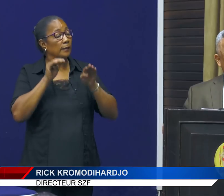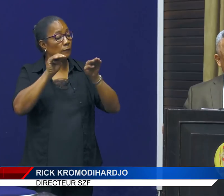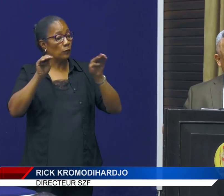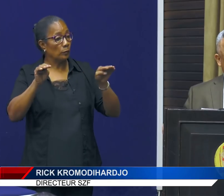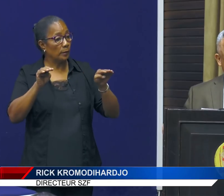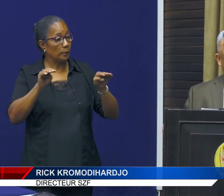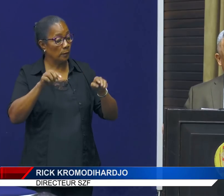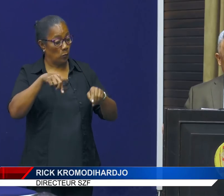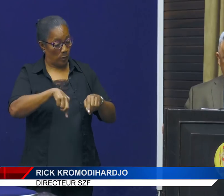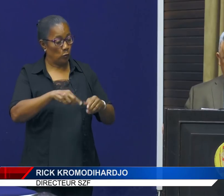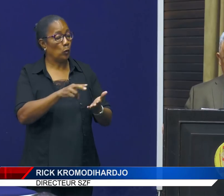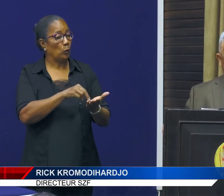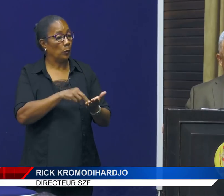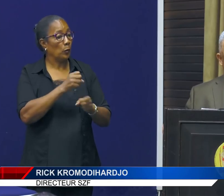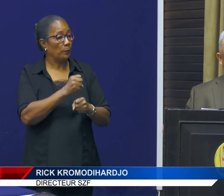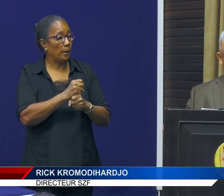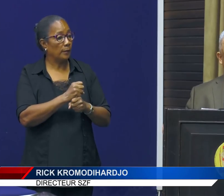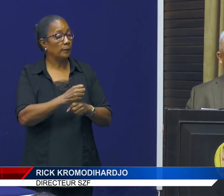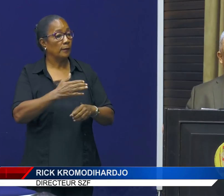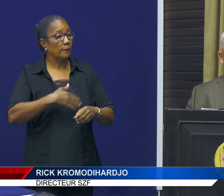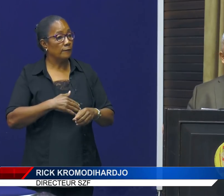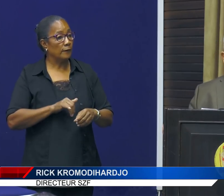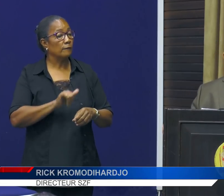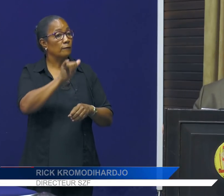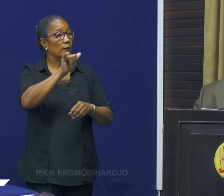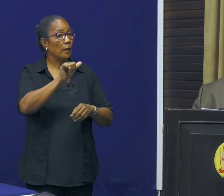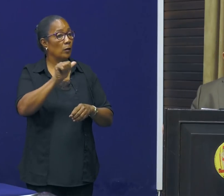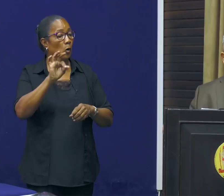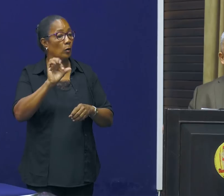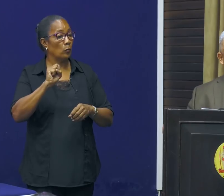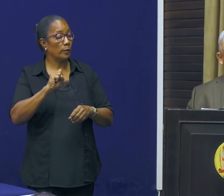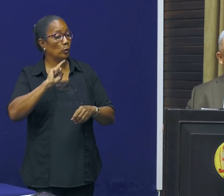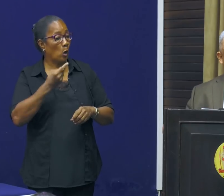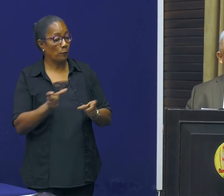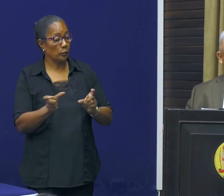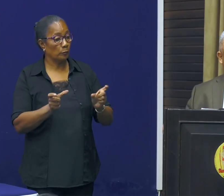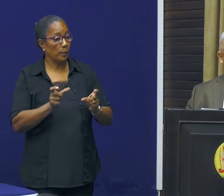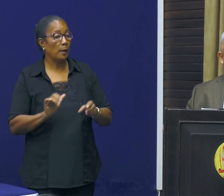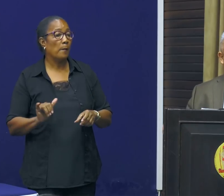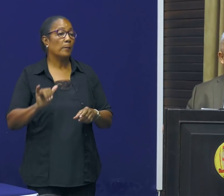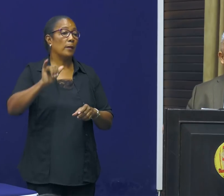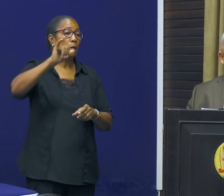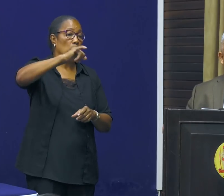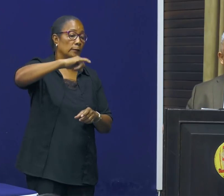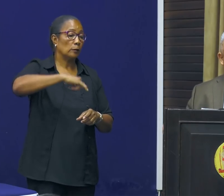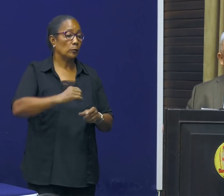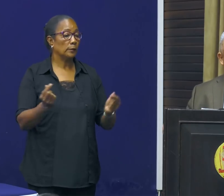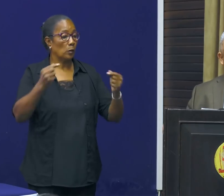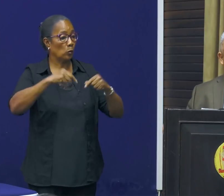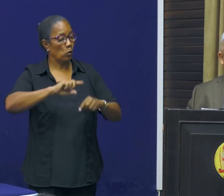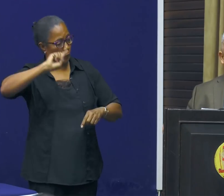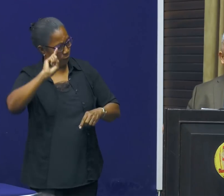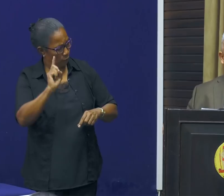We zullen gebruik maken van Fly Always ook om de spullen per luchttransport binnen te halen. Zodat ze dus met de